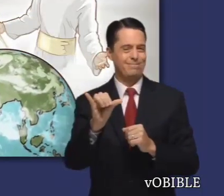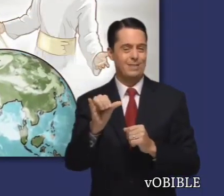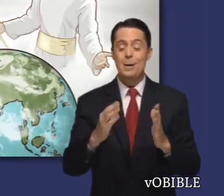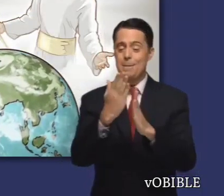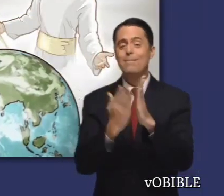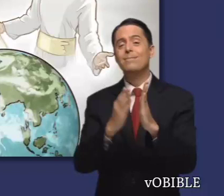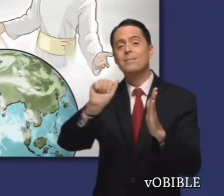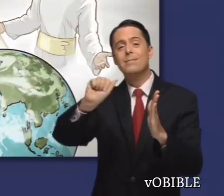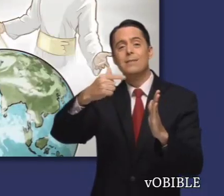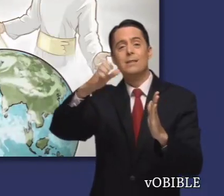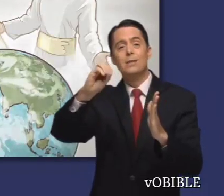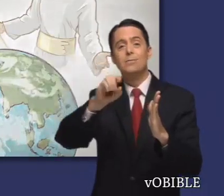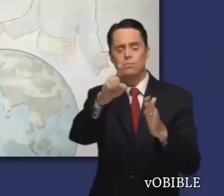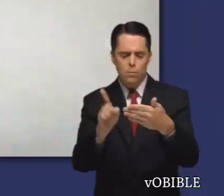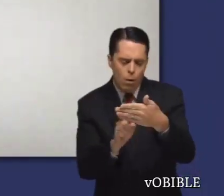será sacudido.